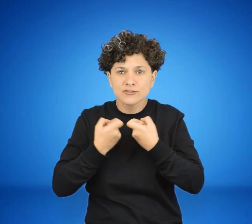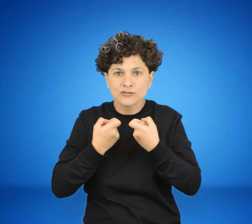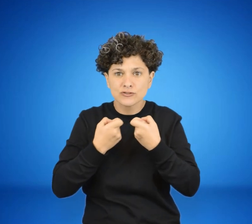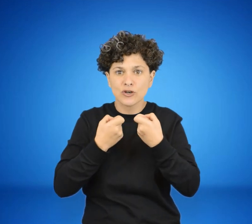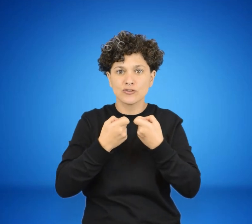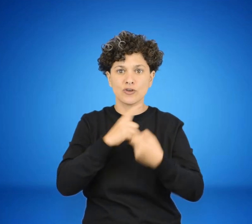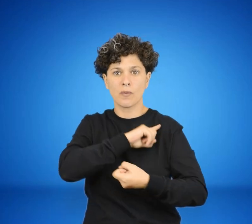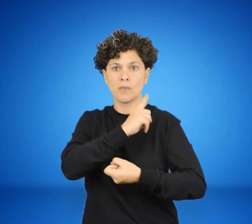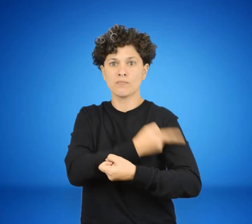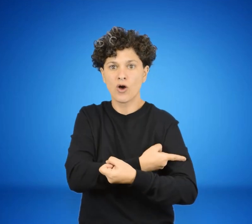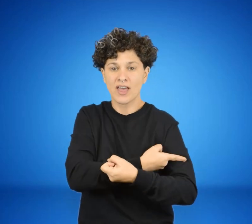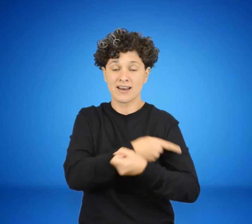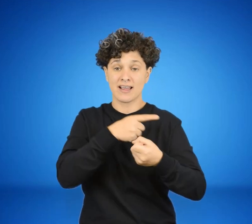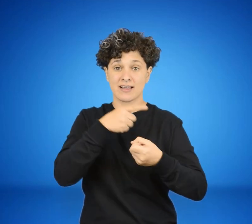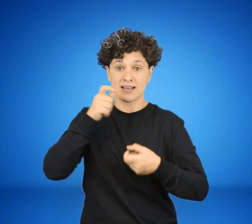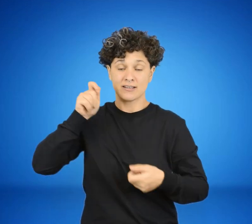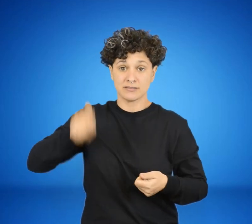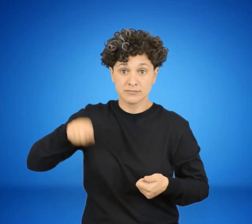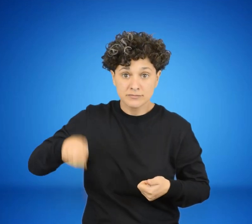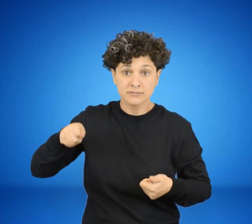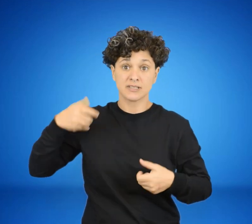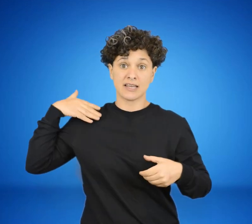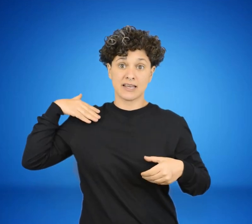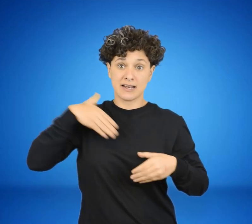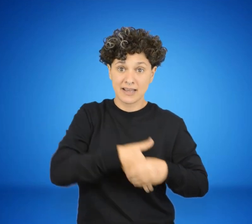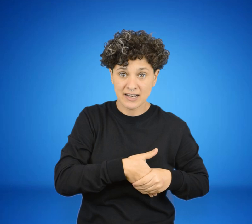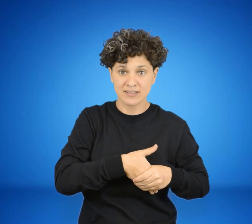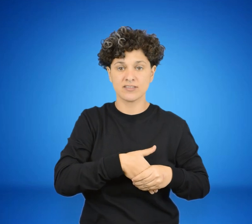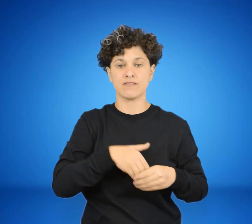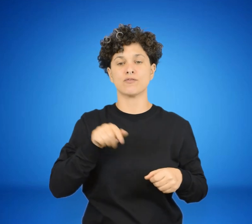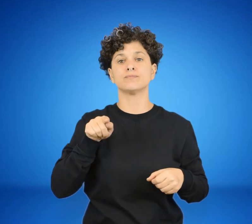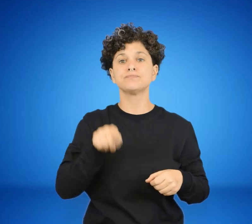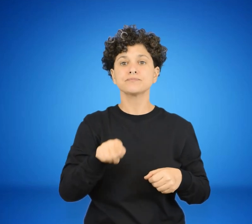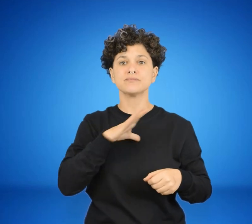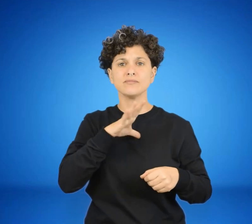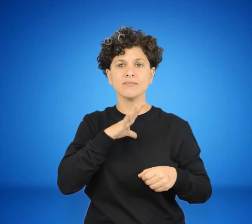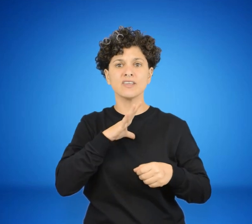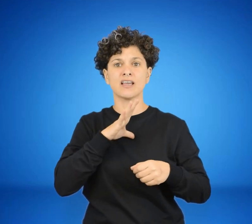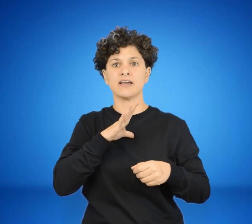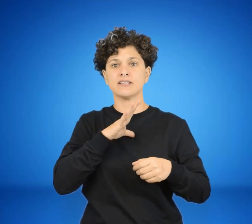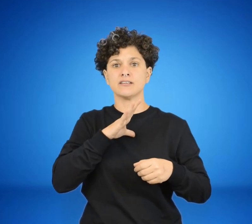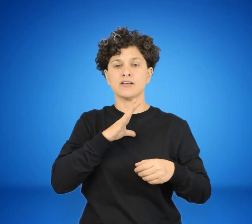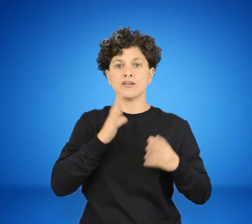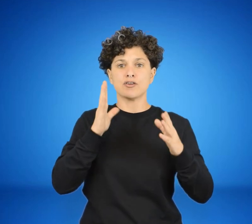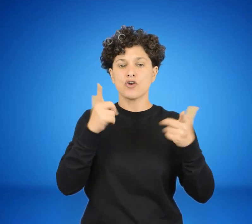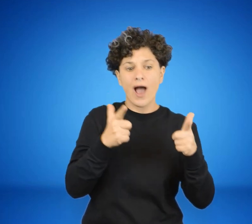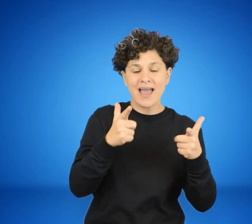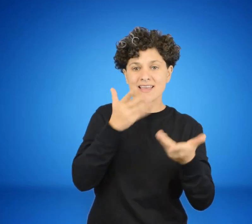por la complicidad del Poder Legislativo y Judicial, que en los hechos determinaba el deterioro